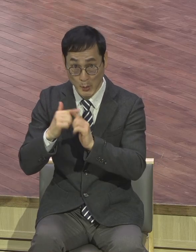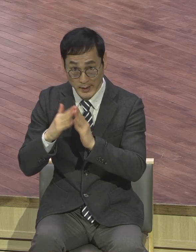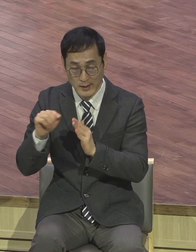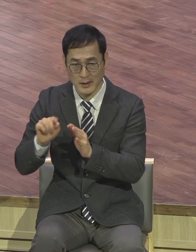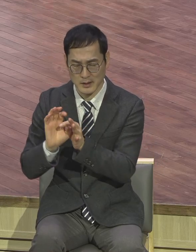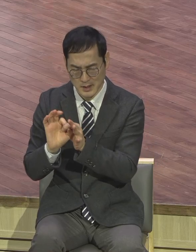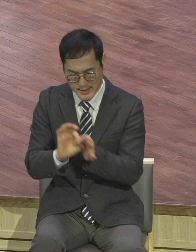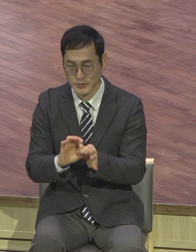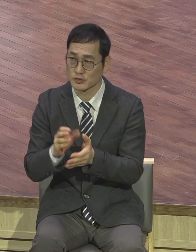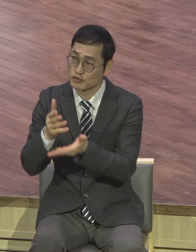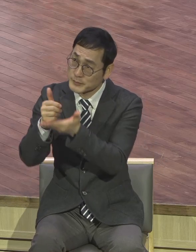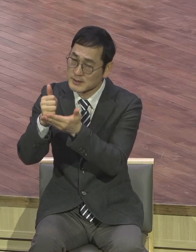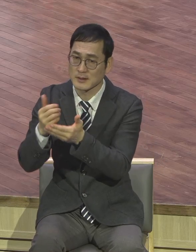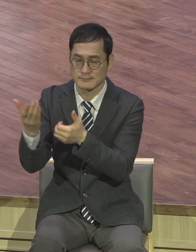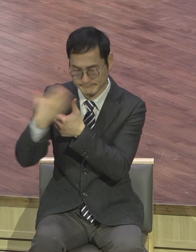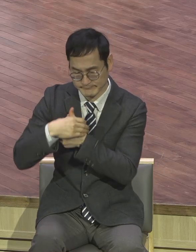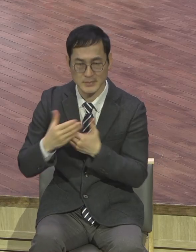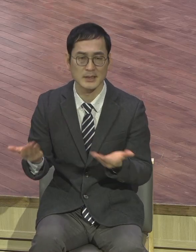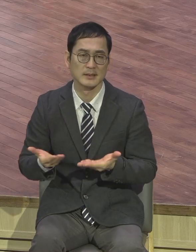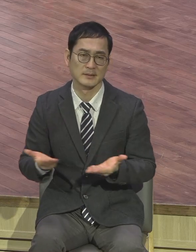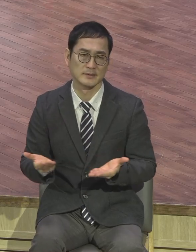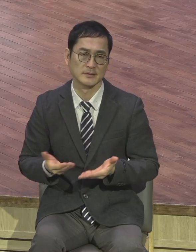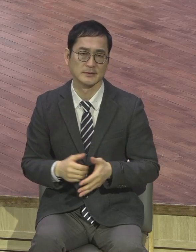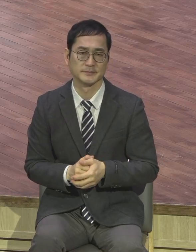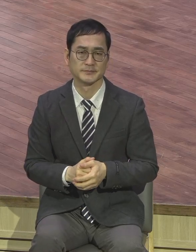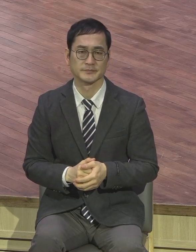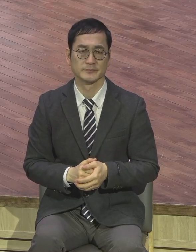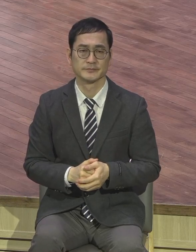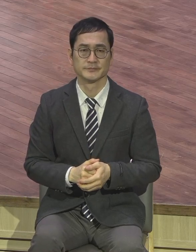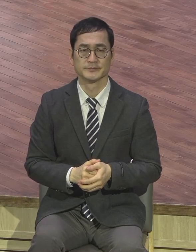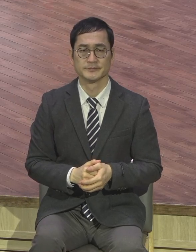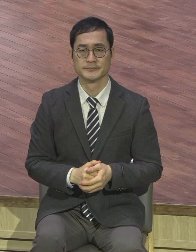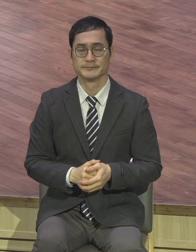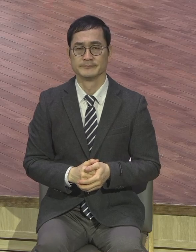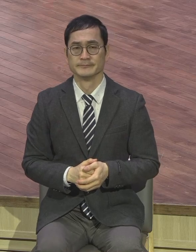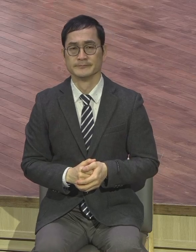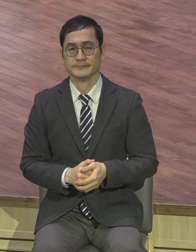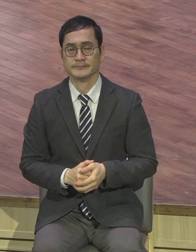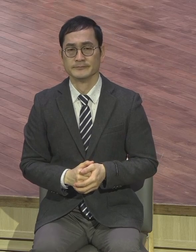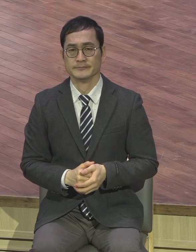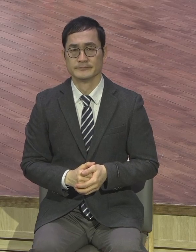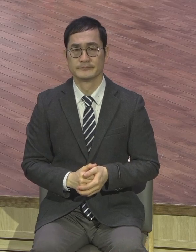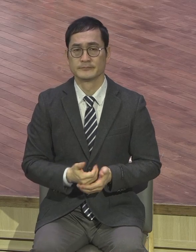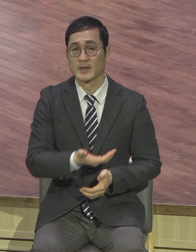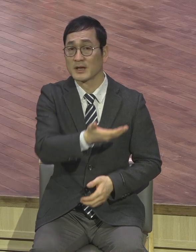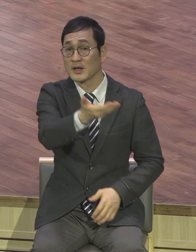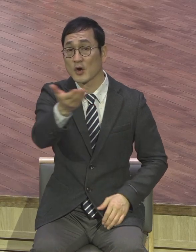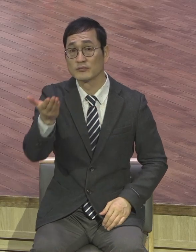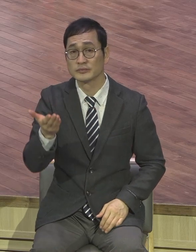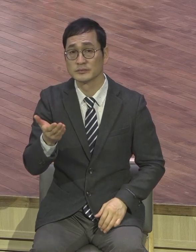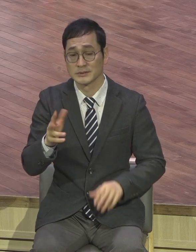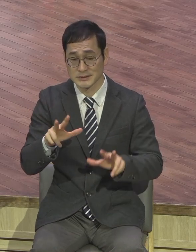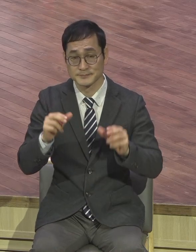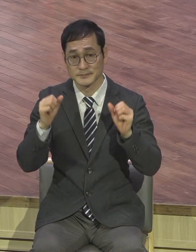제123 지금 알루투시 응답의 현장에 지금 여러분이 서있는 그 자리에 지금 있는 겁니다. 그렇다면